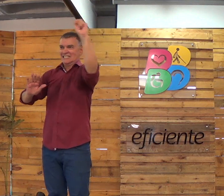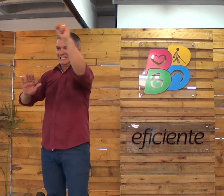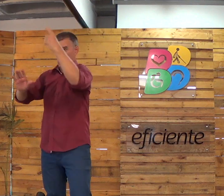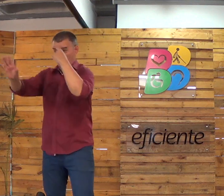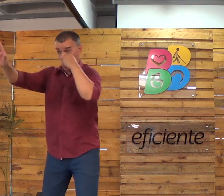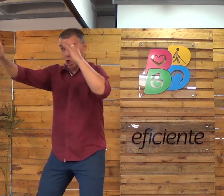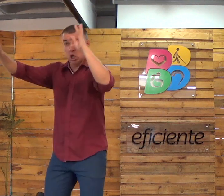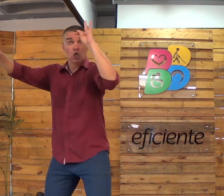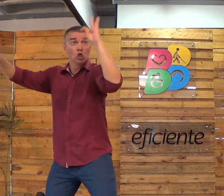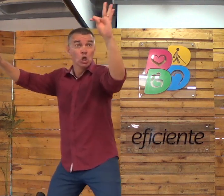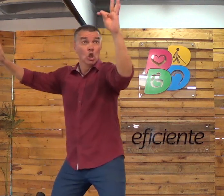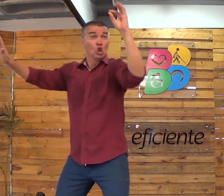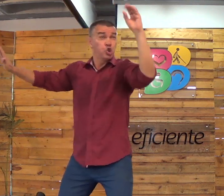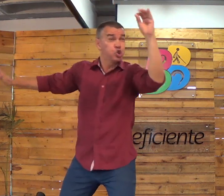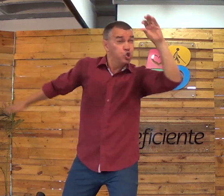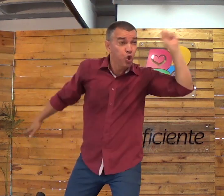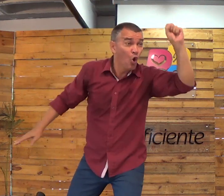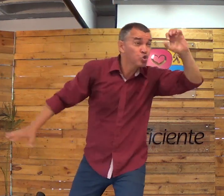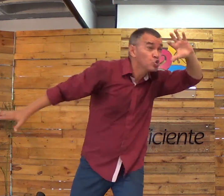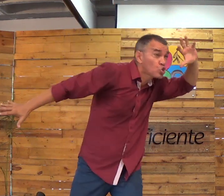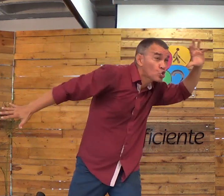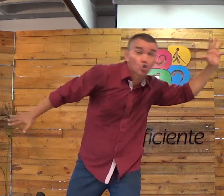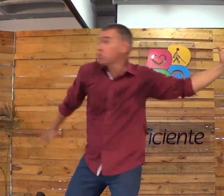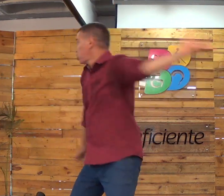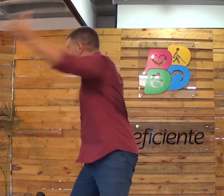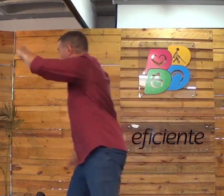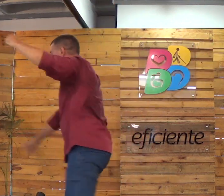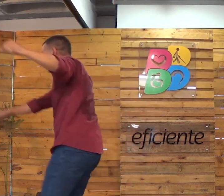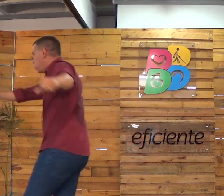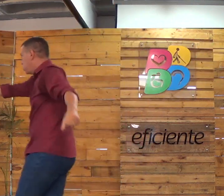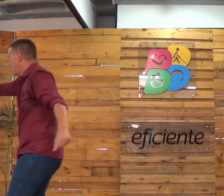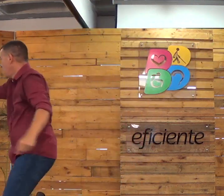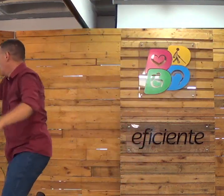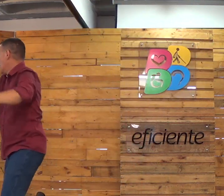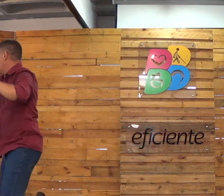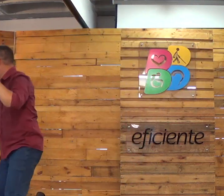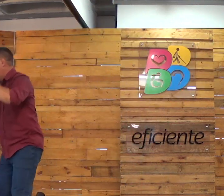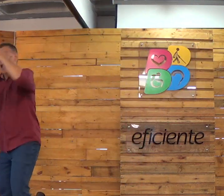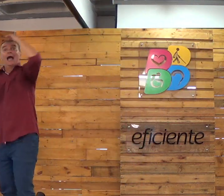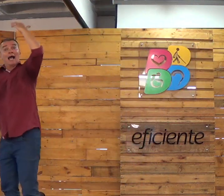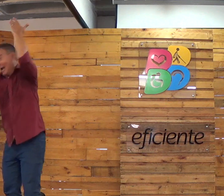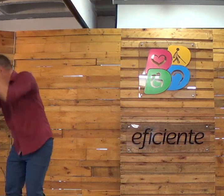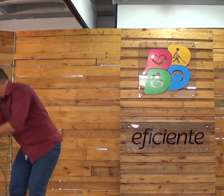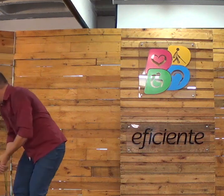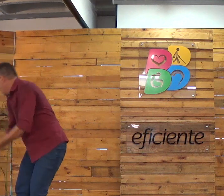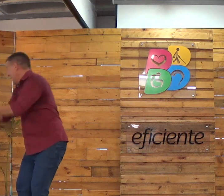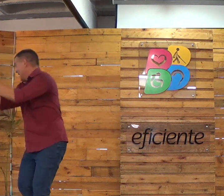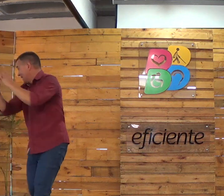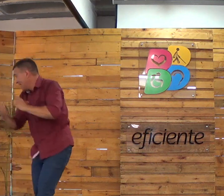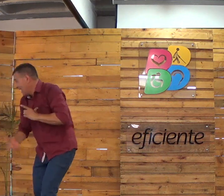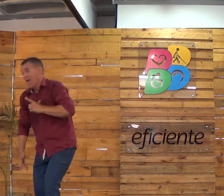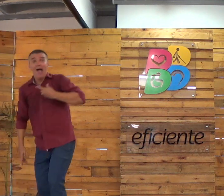Para todos, todos, abrangem todas as pessoas para que todos os que